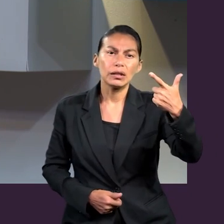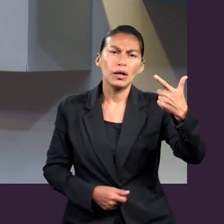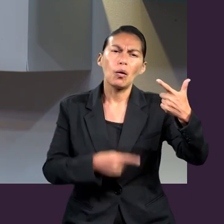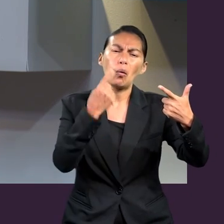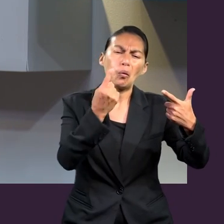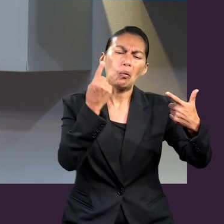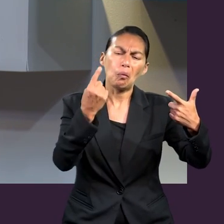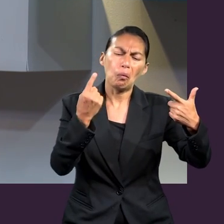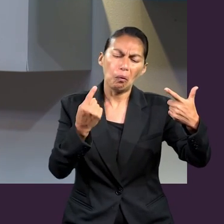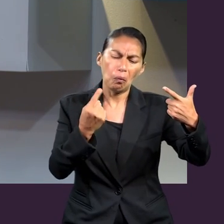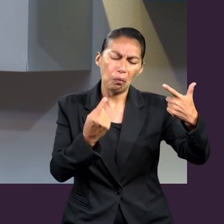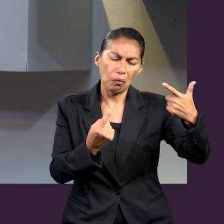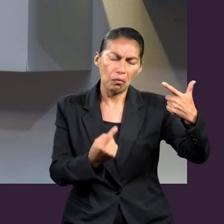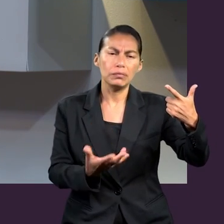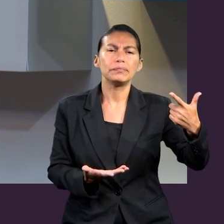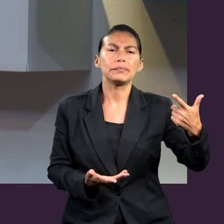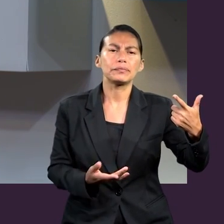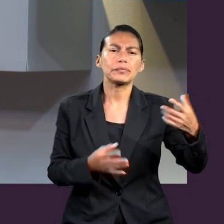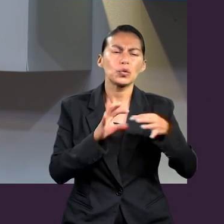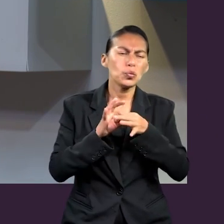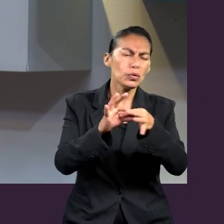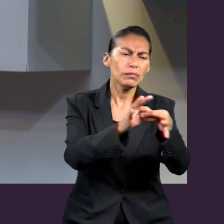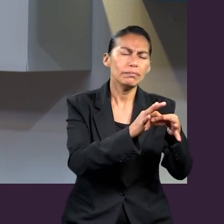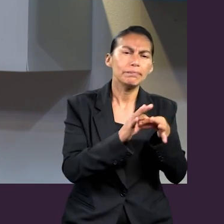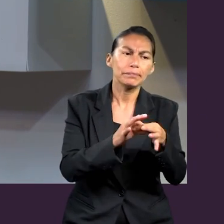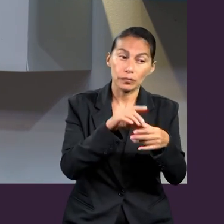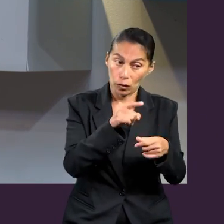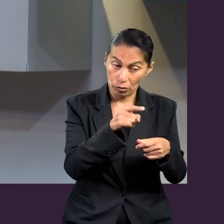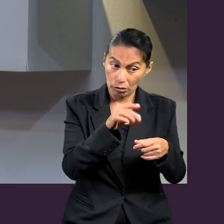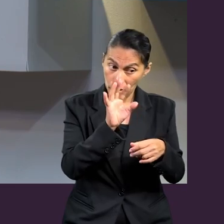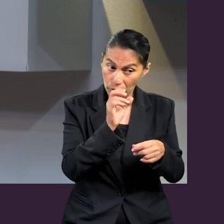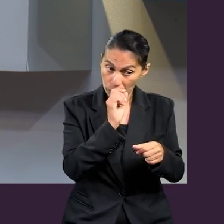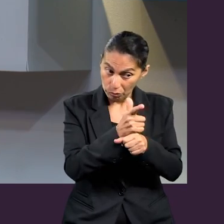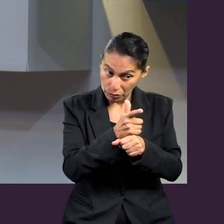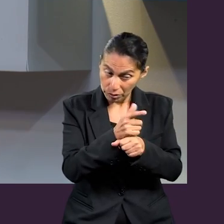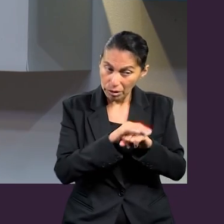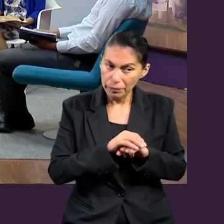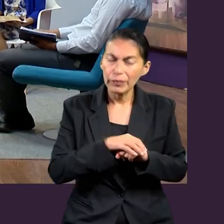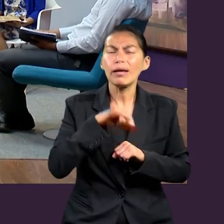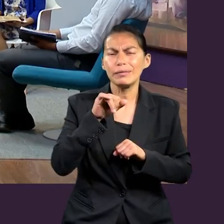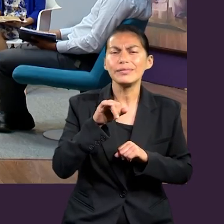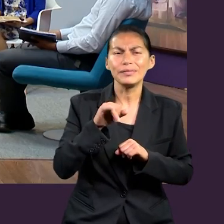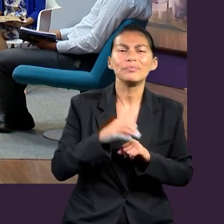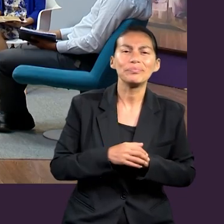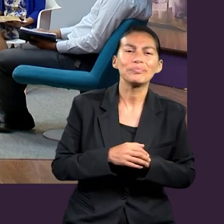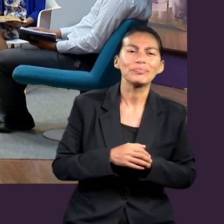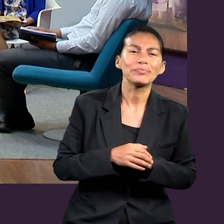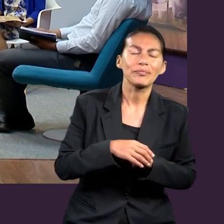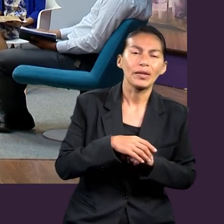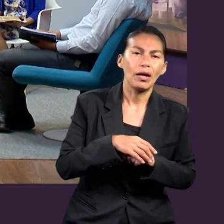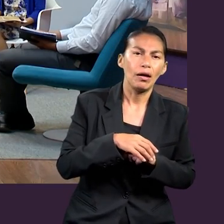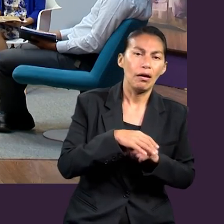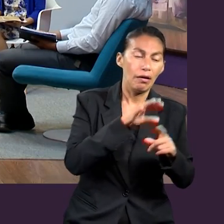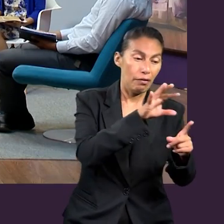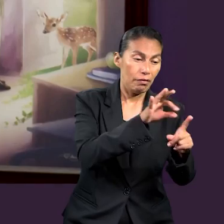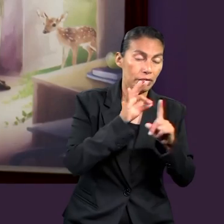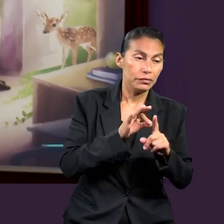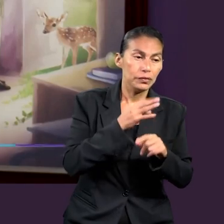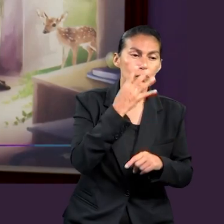lista de siete unos, ¿verdad? Para hablar de la unidad. ¿Los pudiste identificar? Sí, así es.